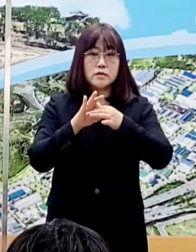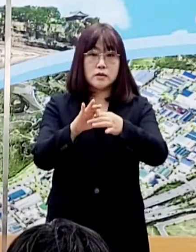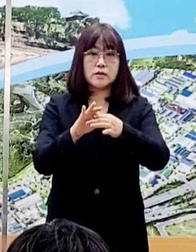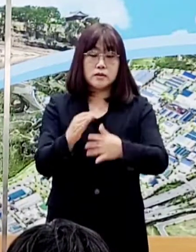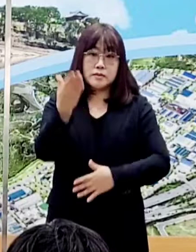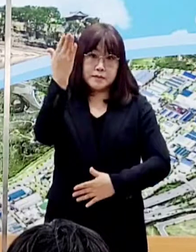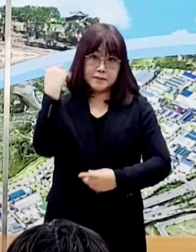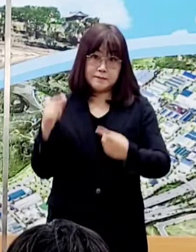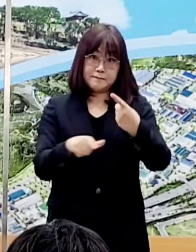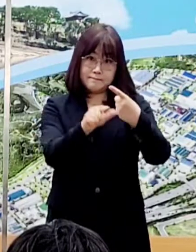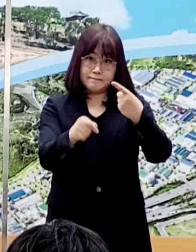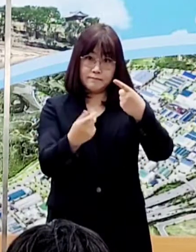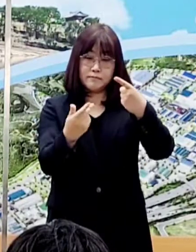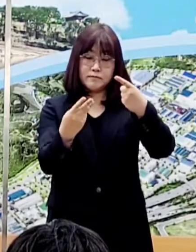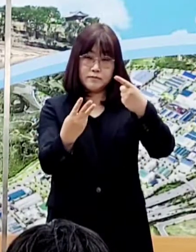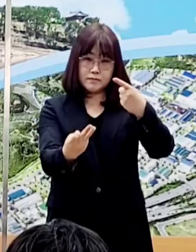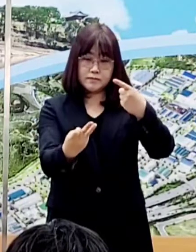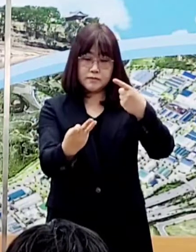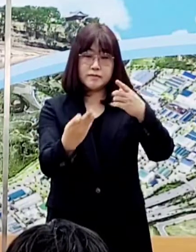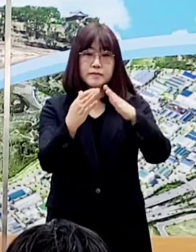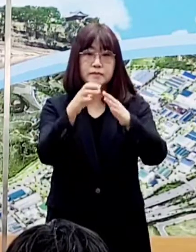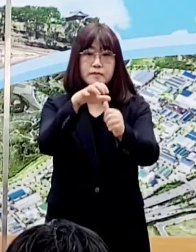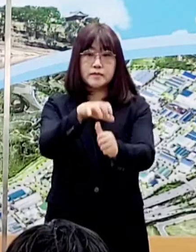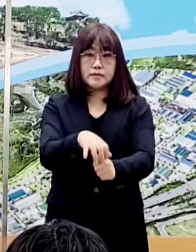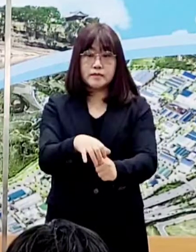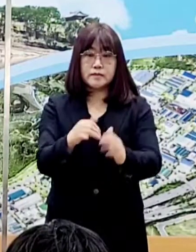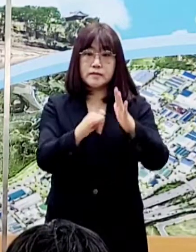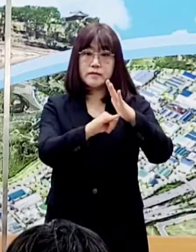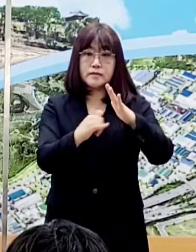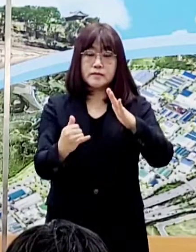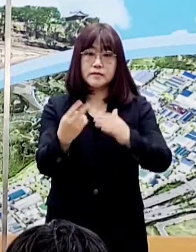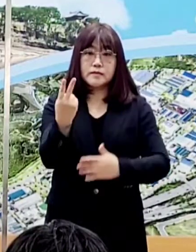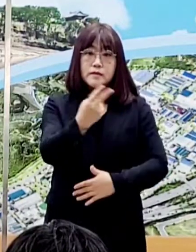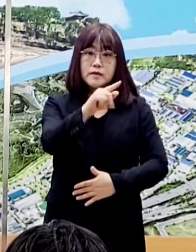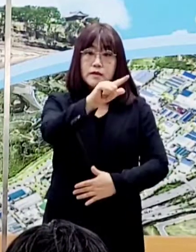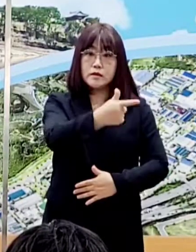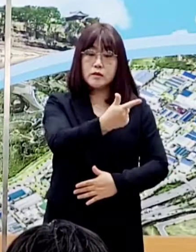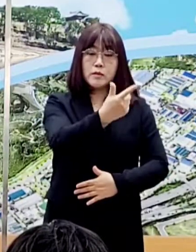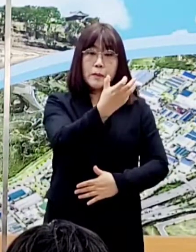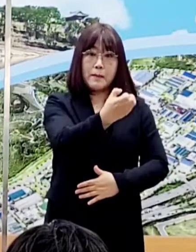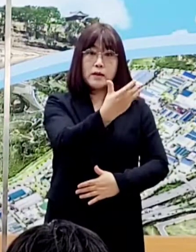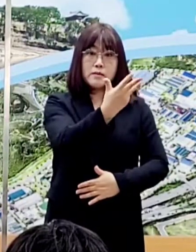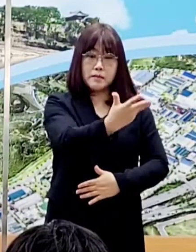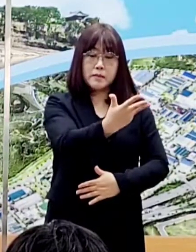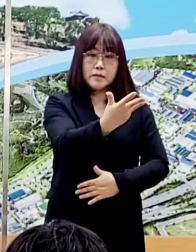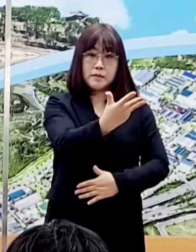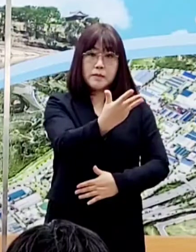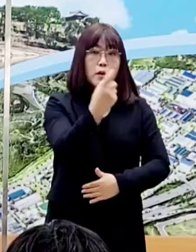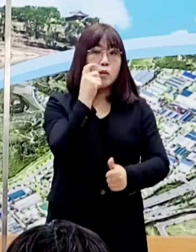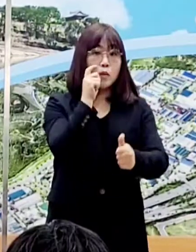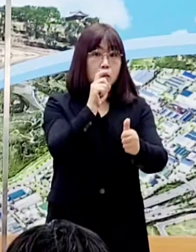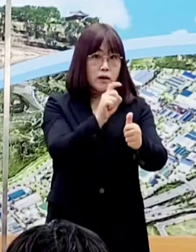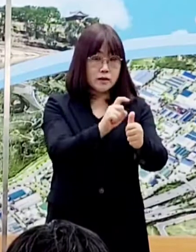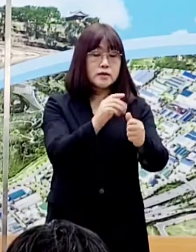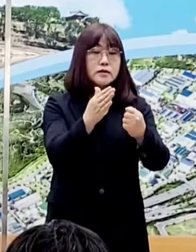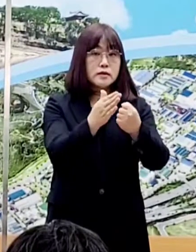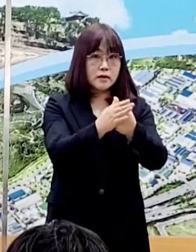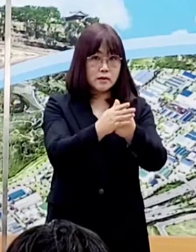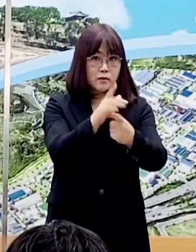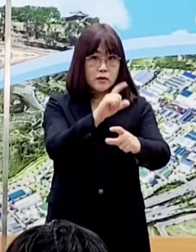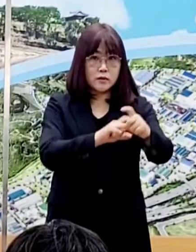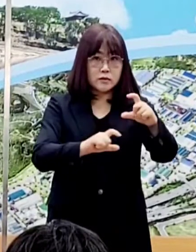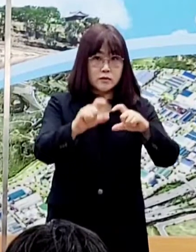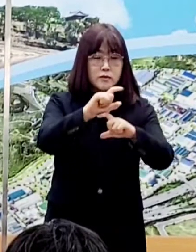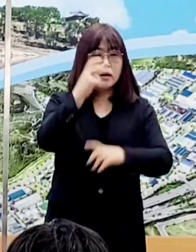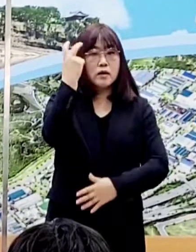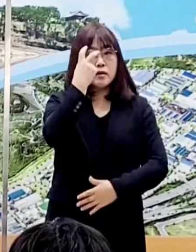13일부터 자가격리 중이었으며, 가족인 2688번의 확진에 따른 추가 검사에서